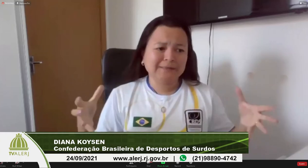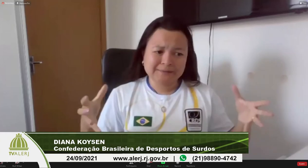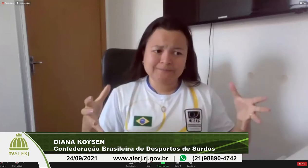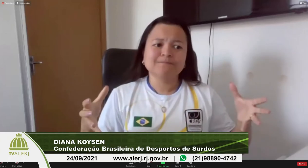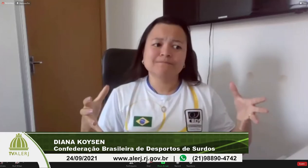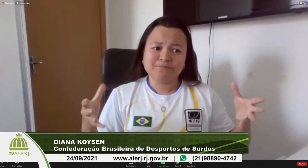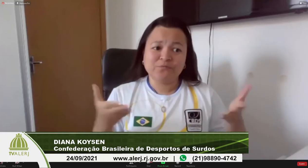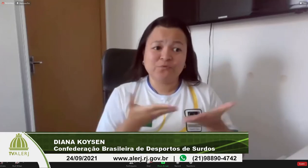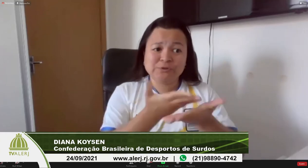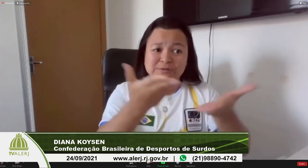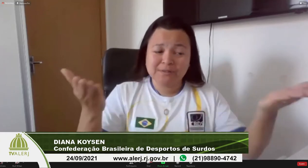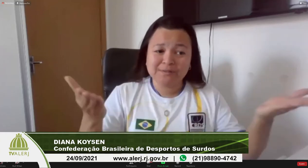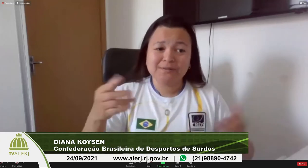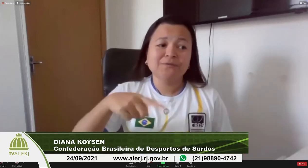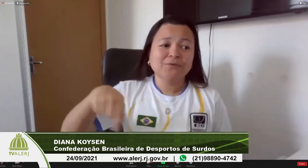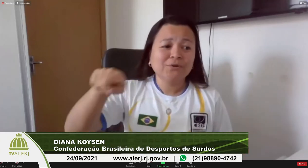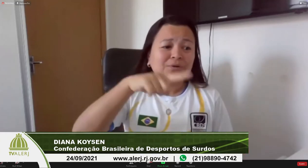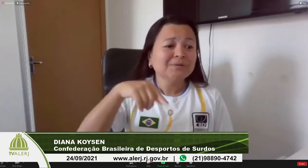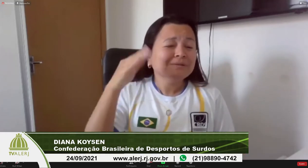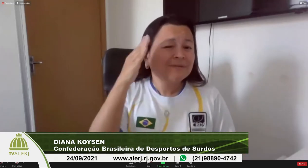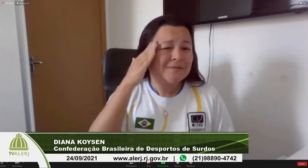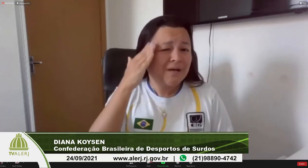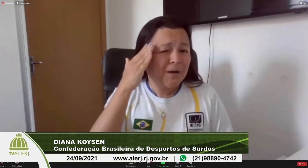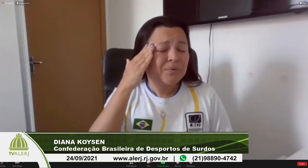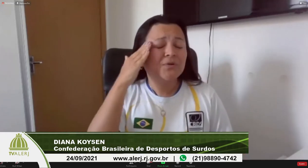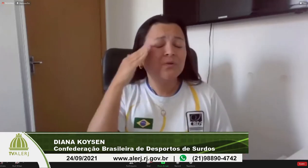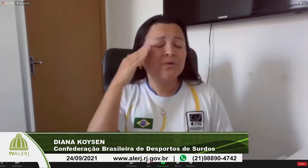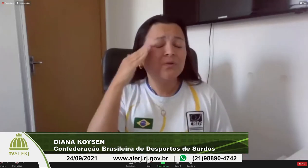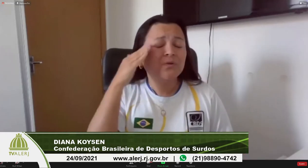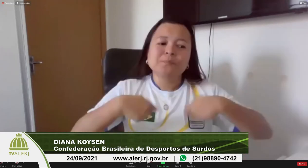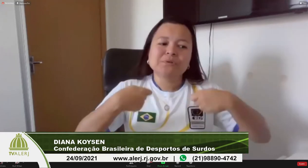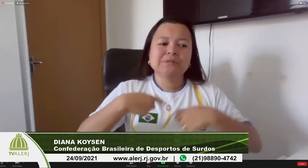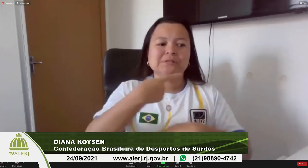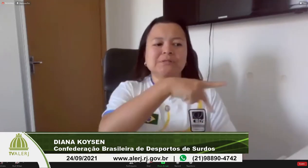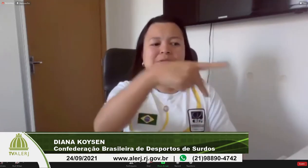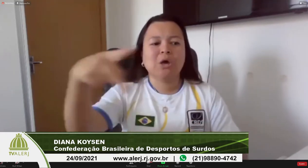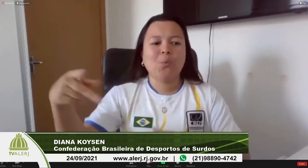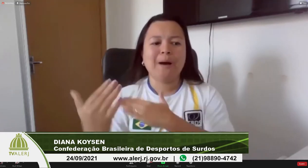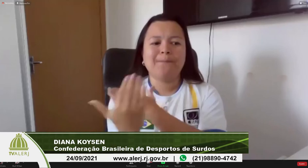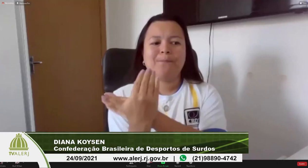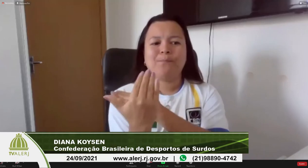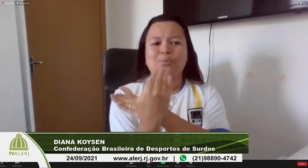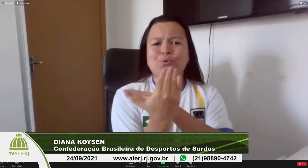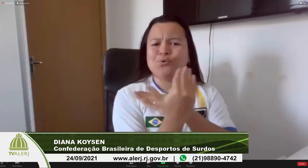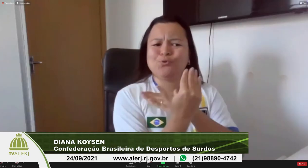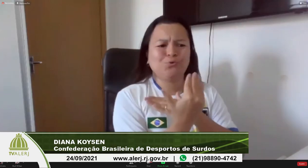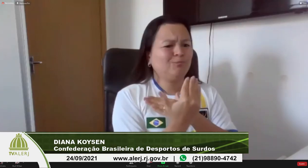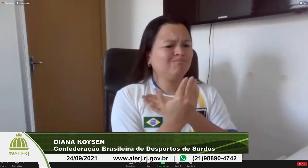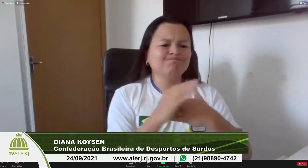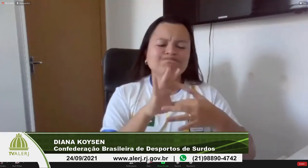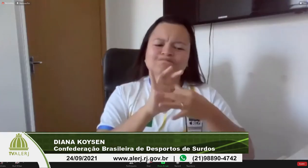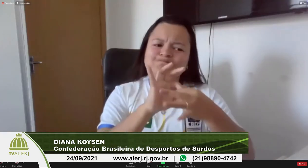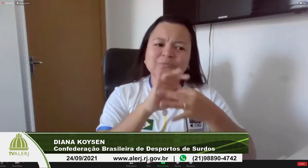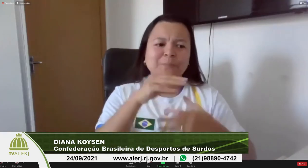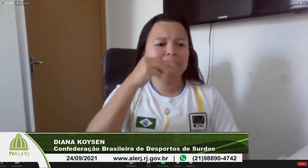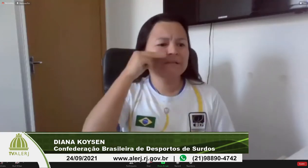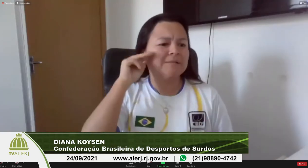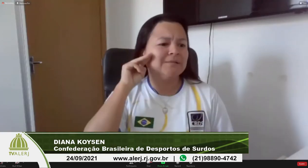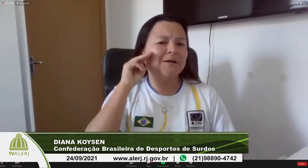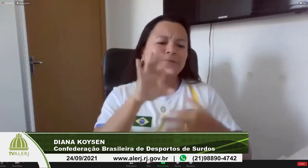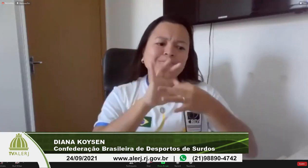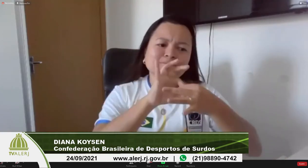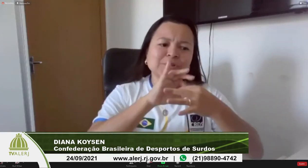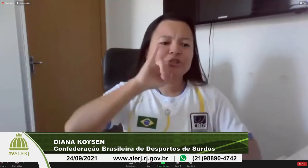é é uma oportunidade muito grande que eu tenho aqui hoje falar não sei se todos sabem mas a gente né